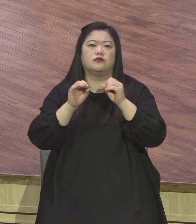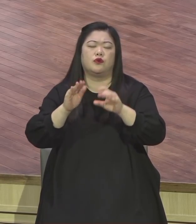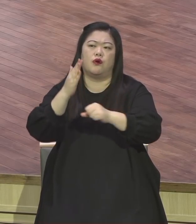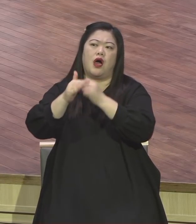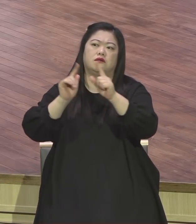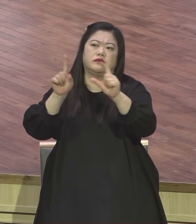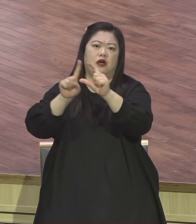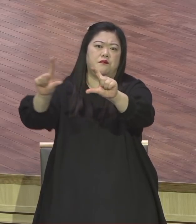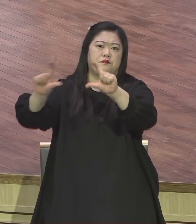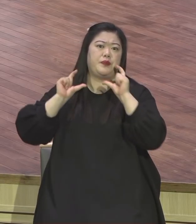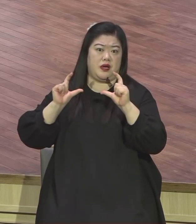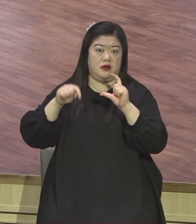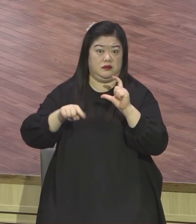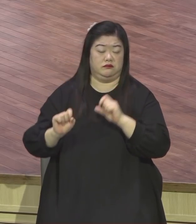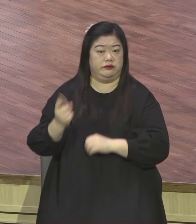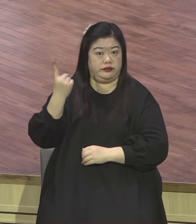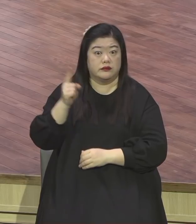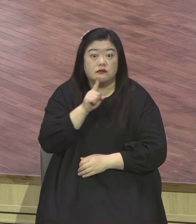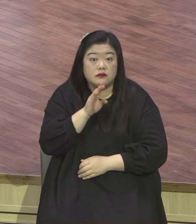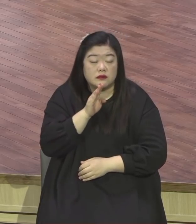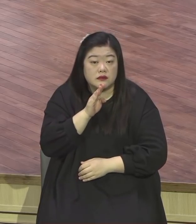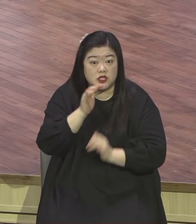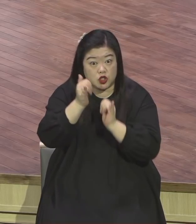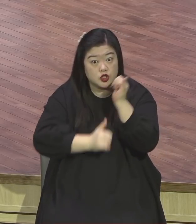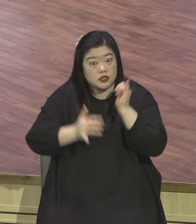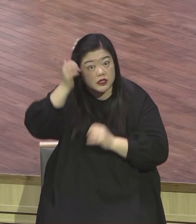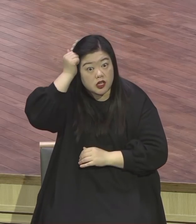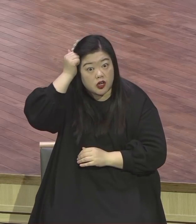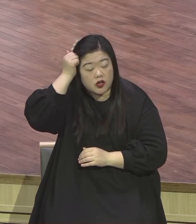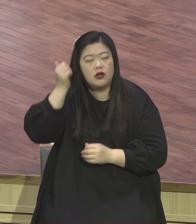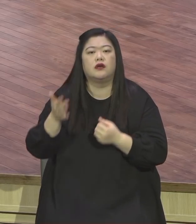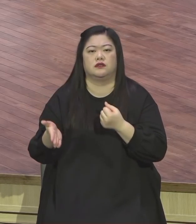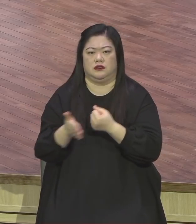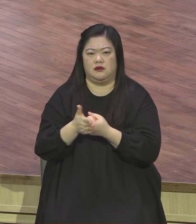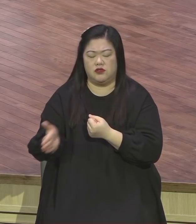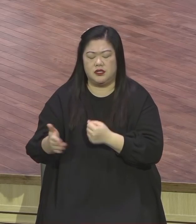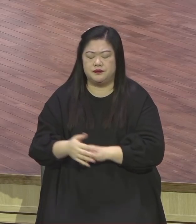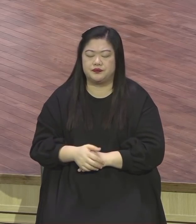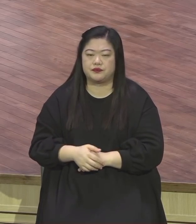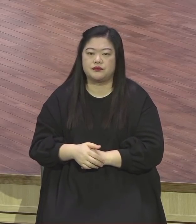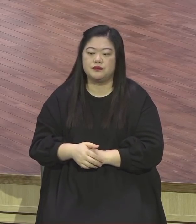하나님이 이 교회를 사랑하고 저를 사랑하기 때문에 반드시 그렇게 해주실 거예요